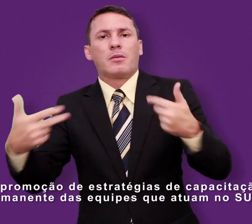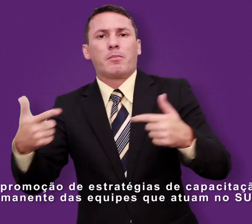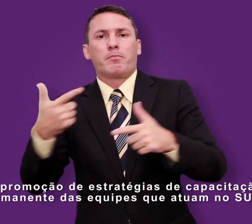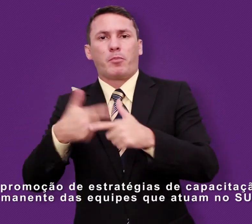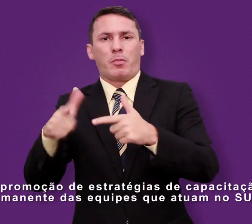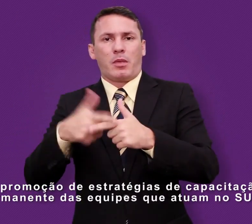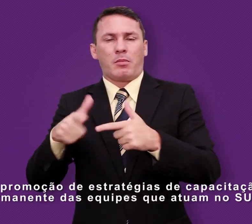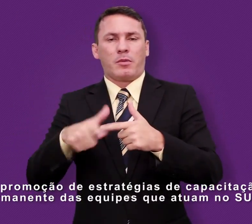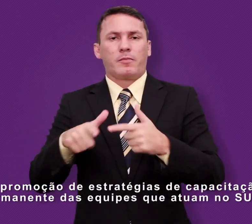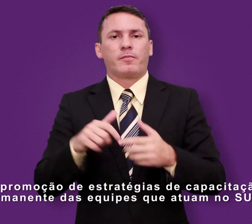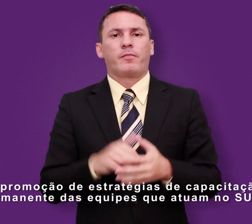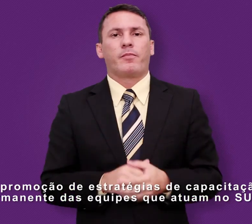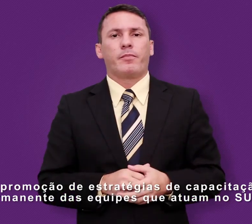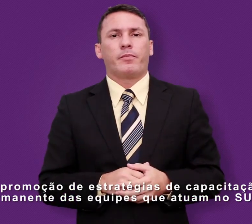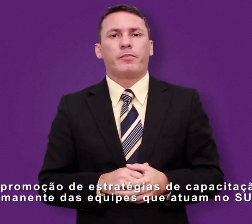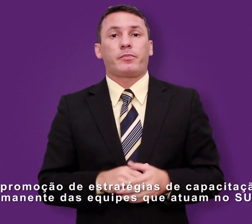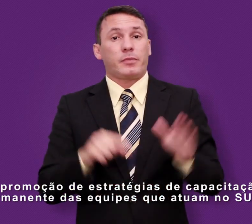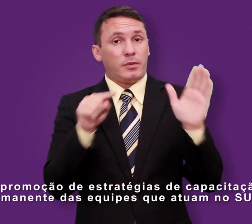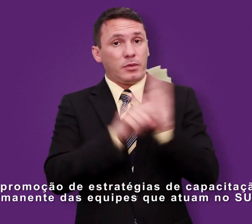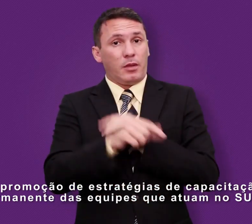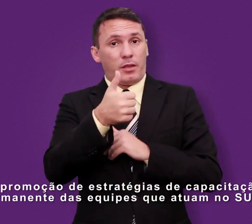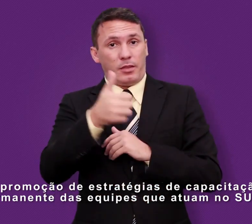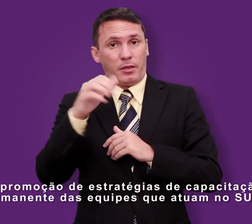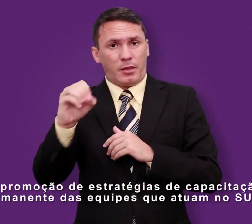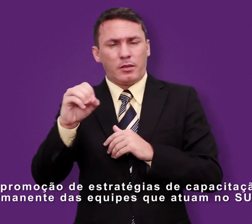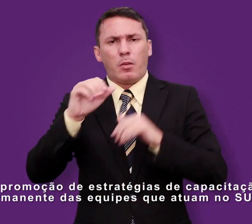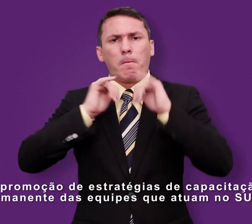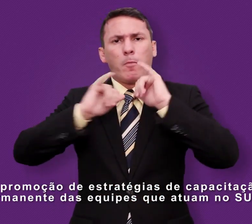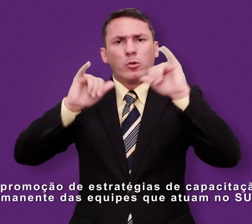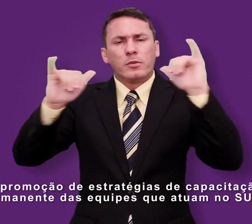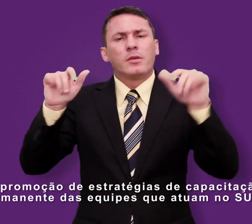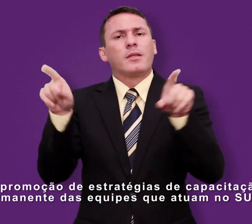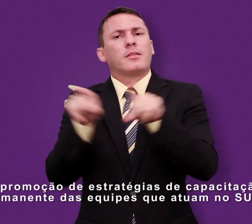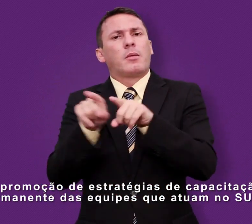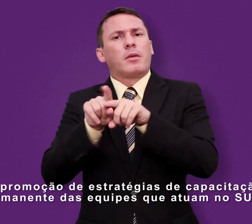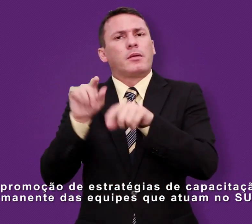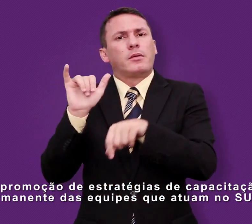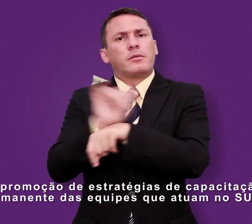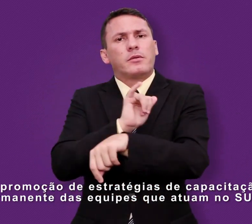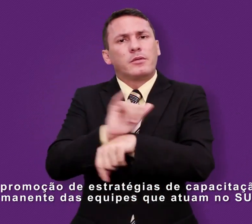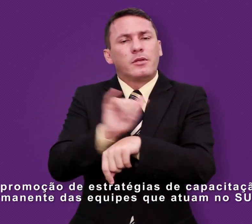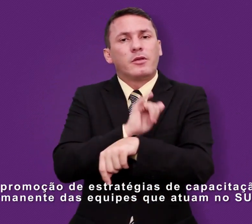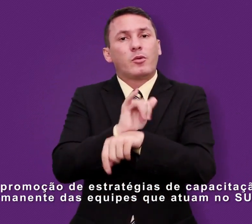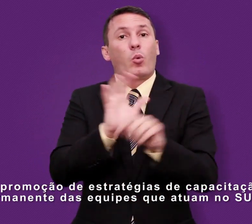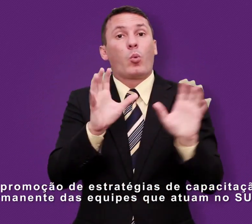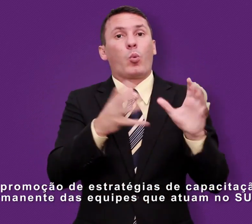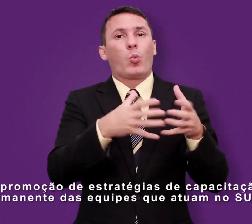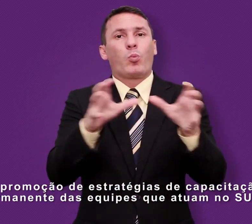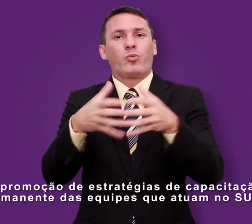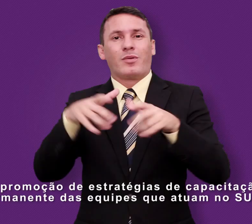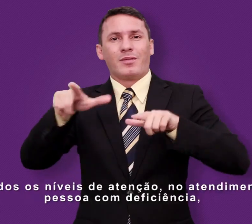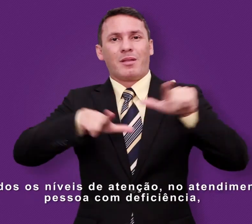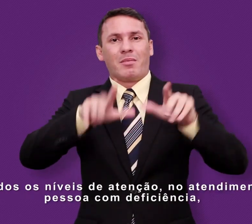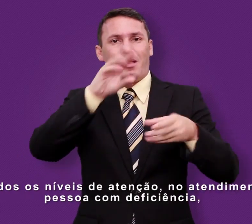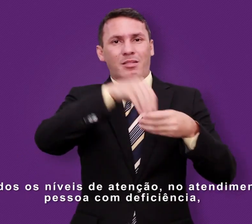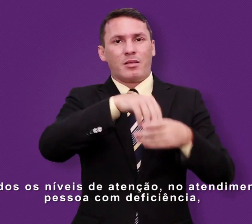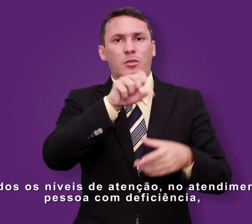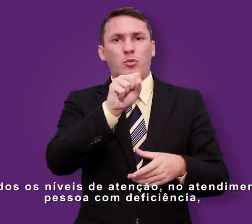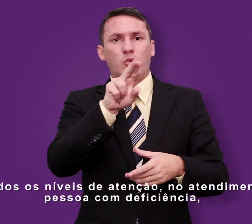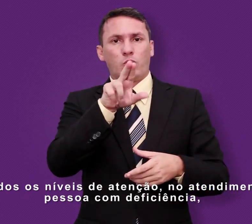Inciso 10. Promoção de estratégias de capacitação permanente das equipes que atuam no SUS, em todos os níveis